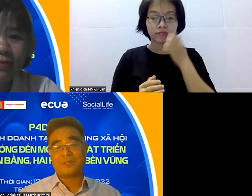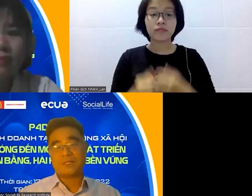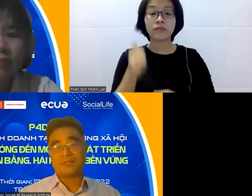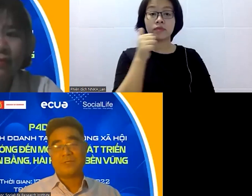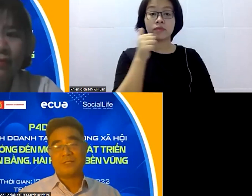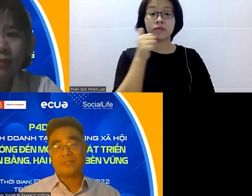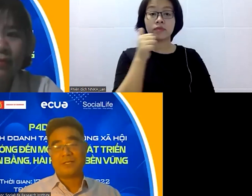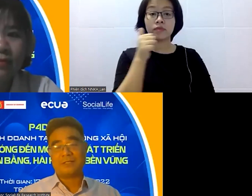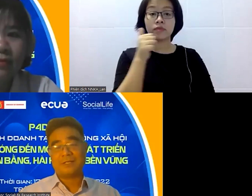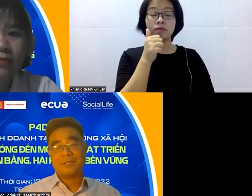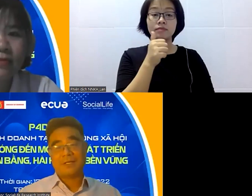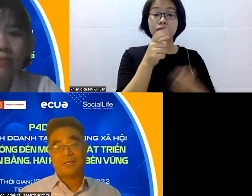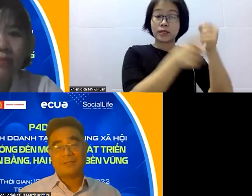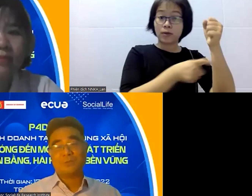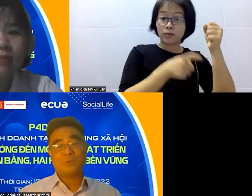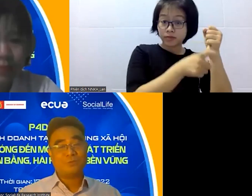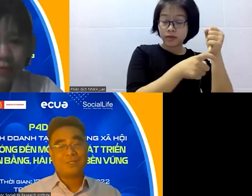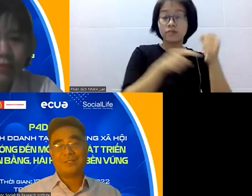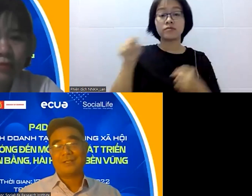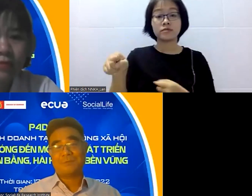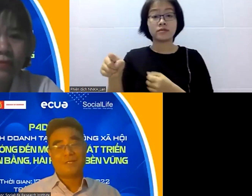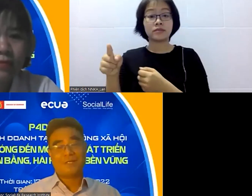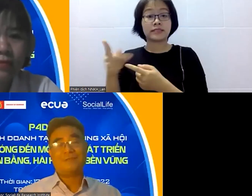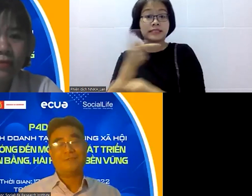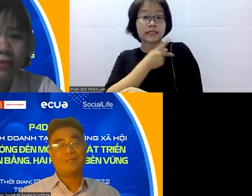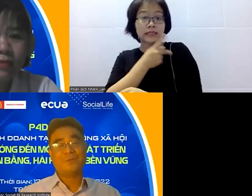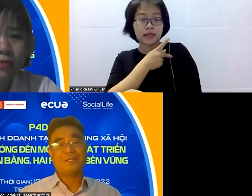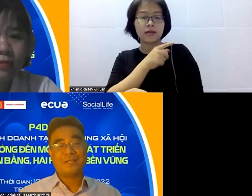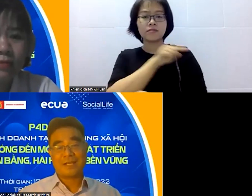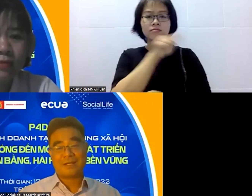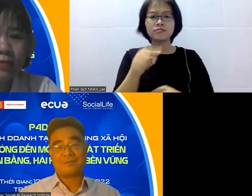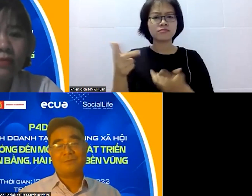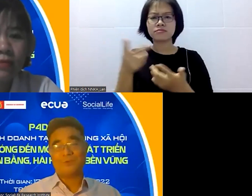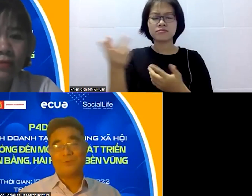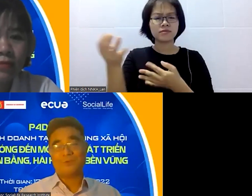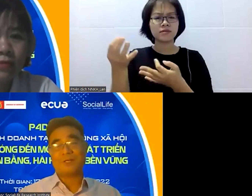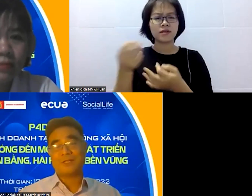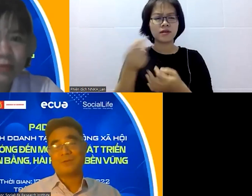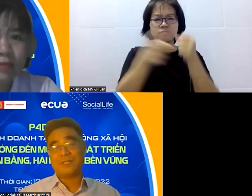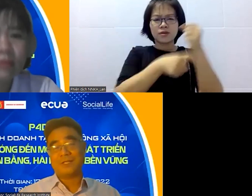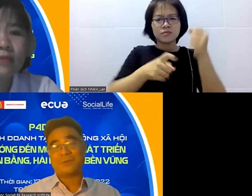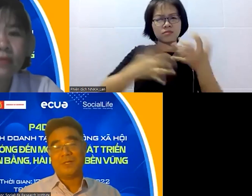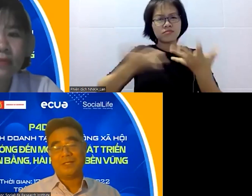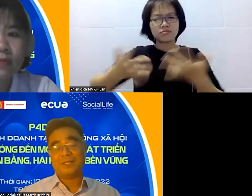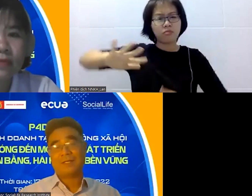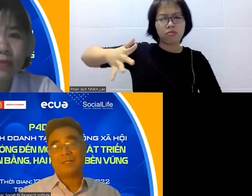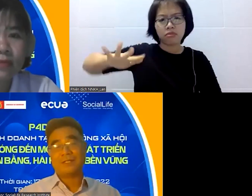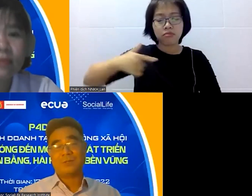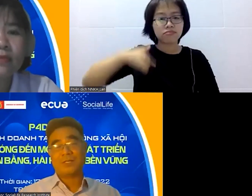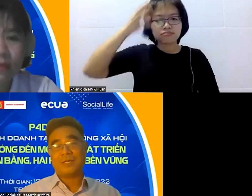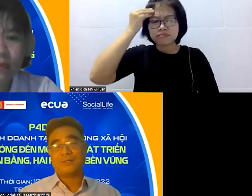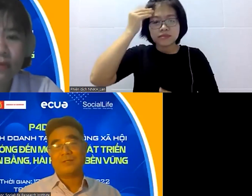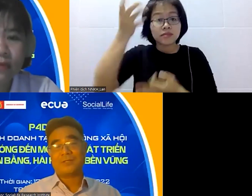đấy làm cho những người đông dân trở nên lúng tướng không biết được thị trường cái thông tin như thế nào không chủ động cho cái nguồn nhân liên của mình